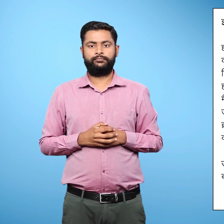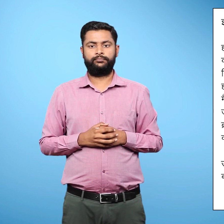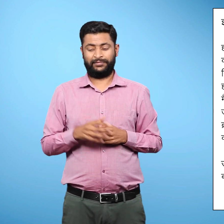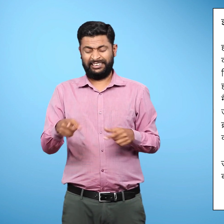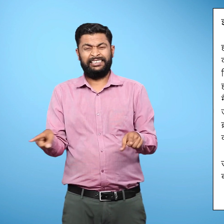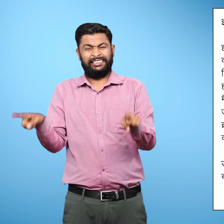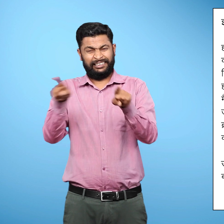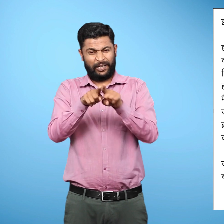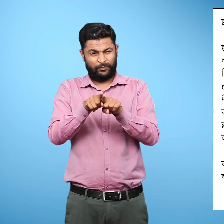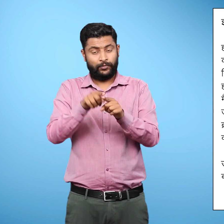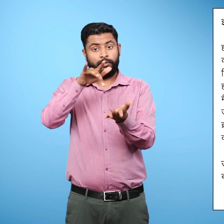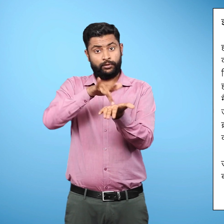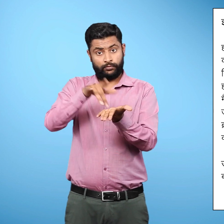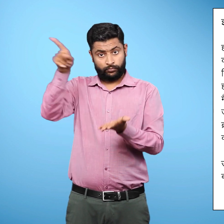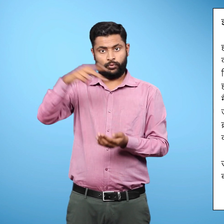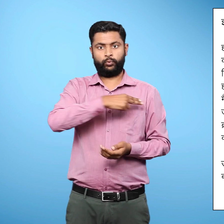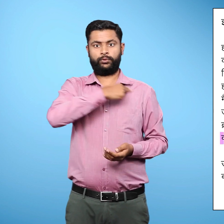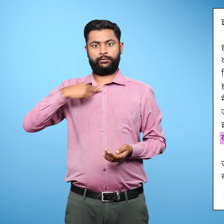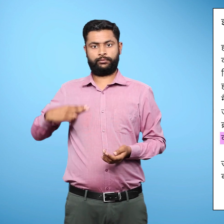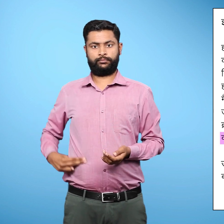तथा चीन में यांग्च से नदी का मैदान,